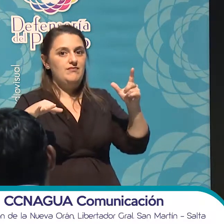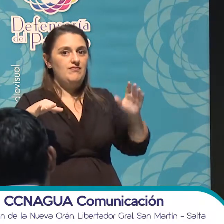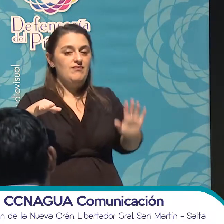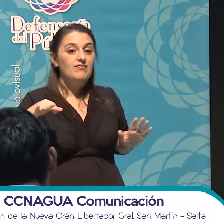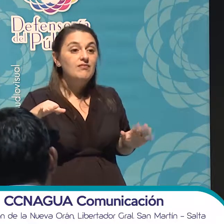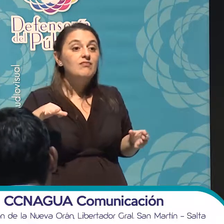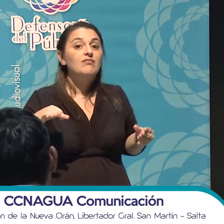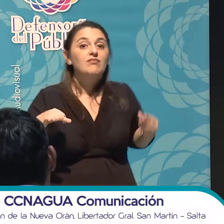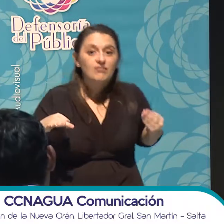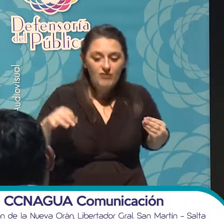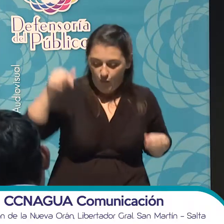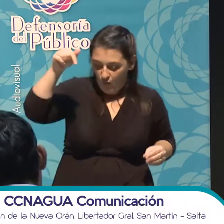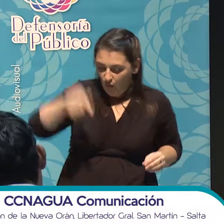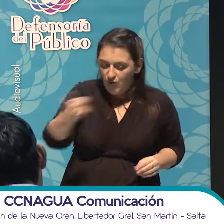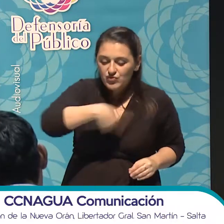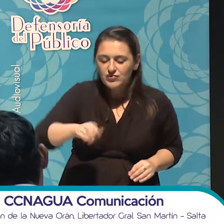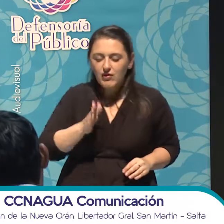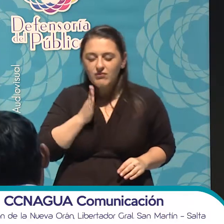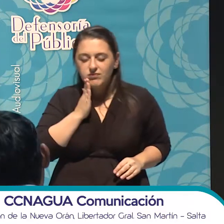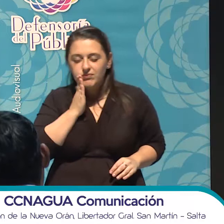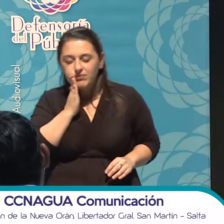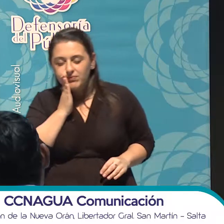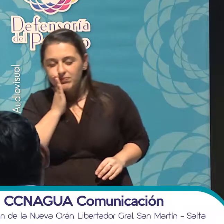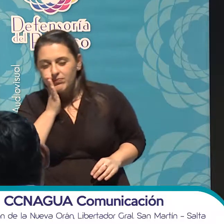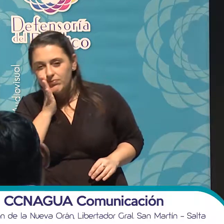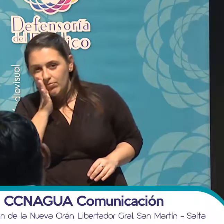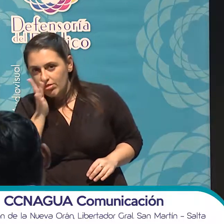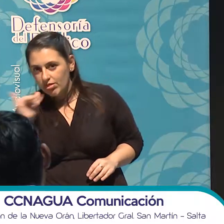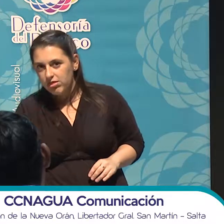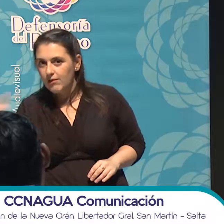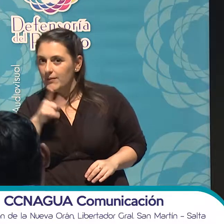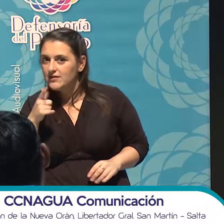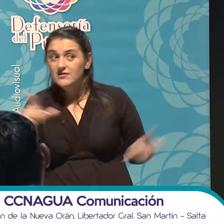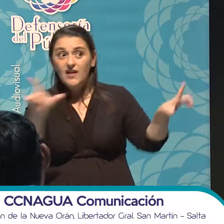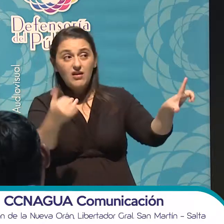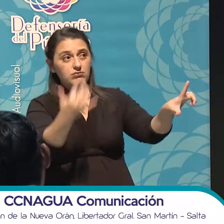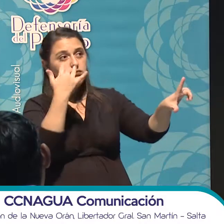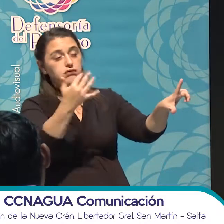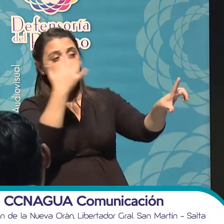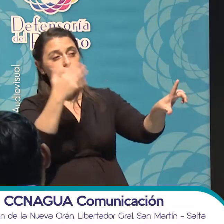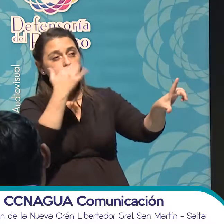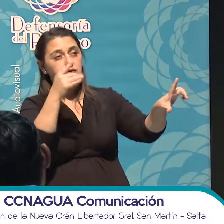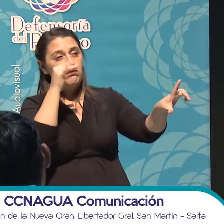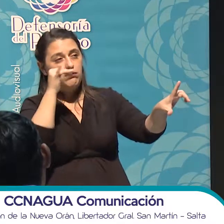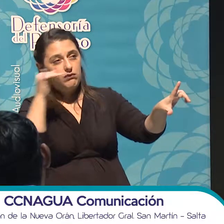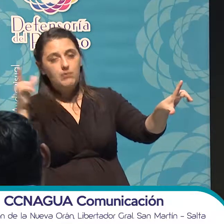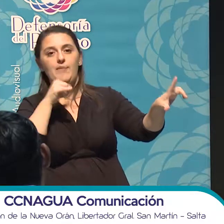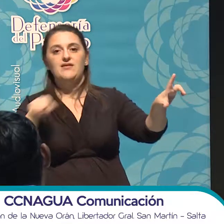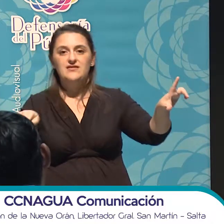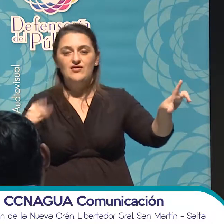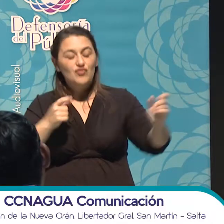Porque hoy estamos adormecidos, lamentablemente, por la influencia de los grandes medios. Por eso no reaccionamos.